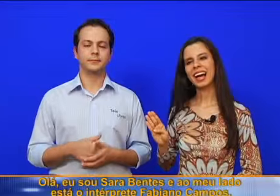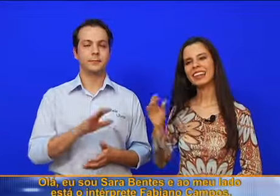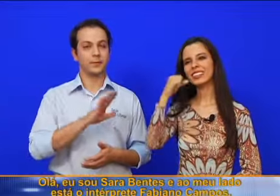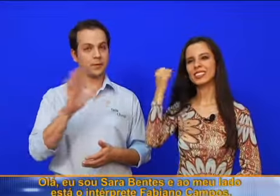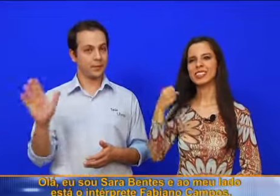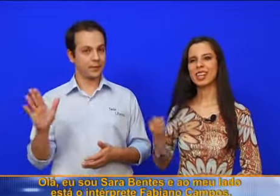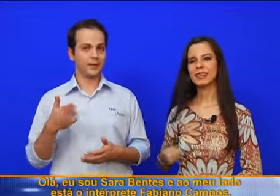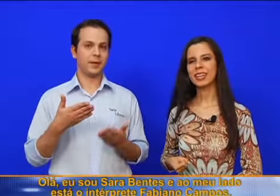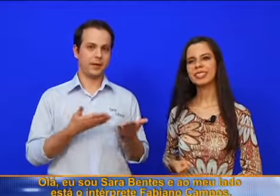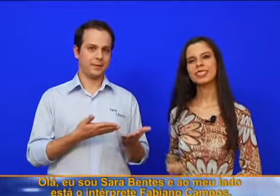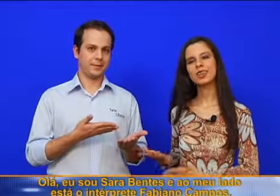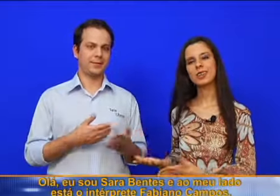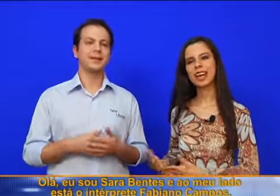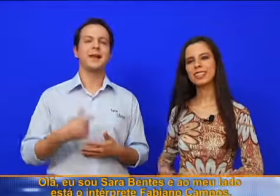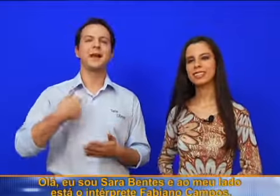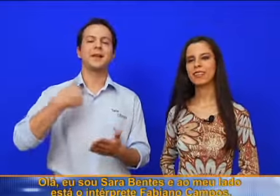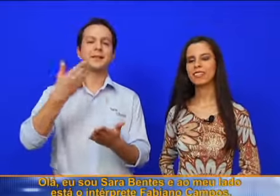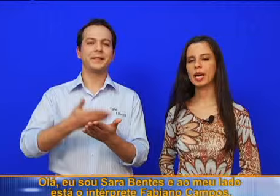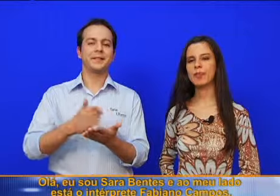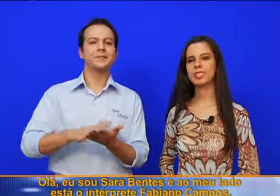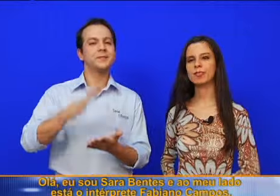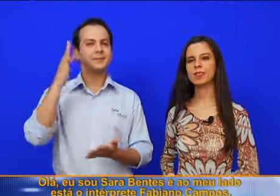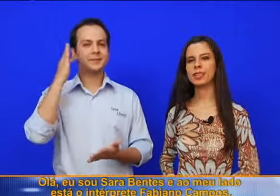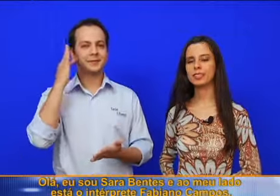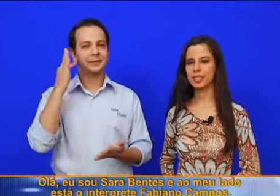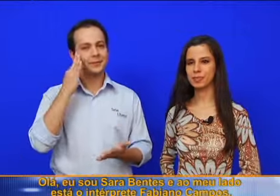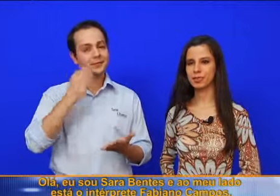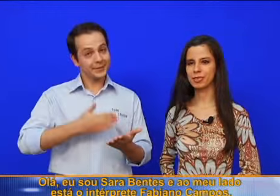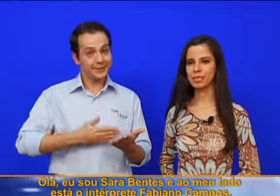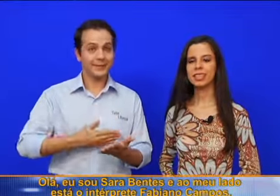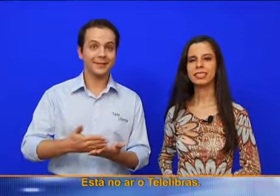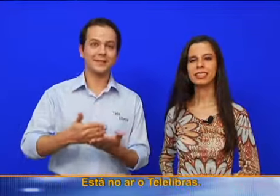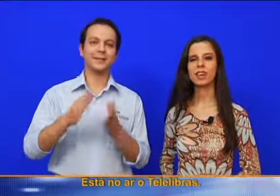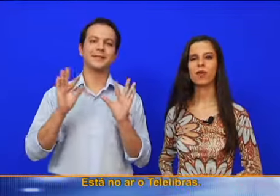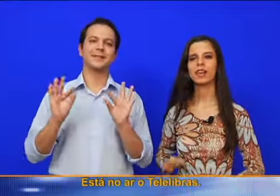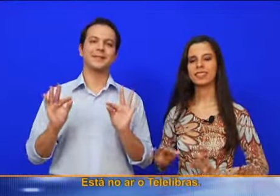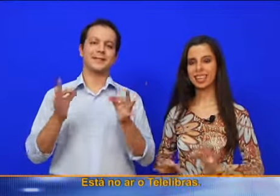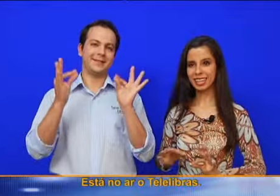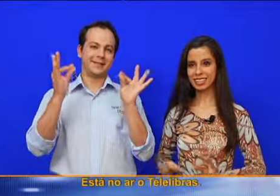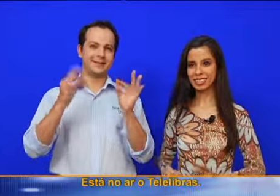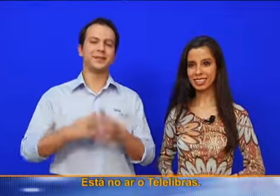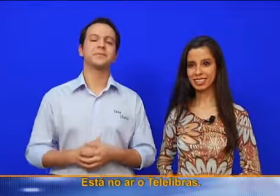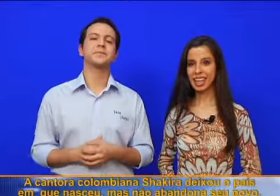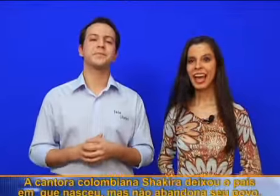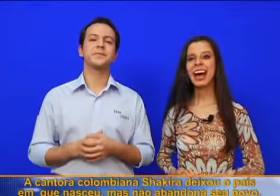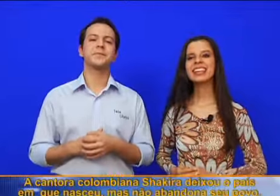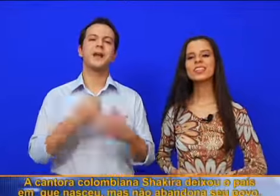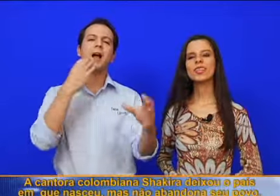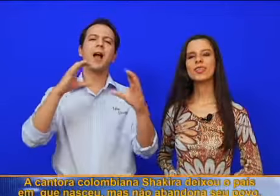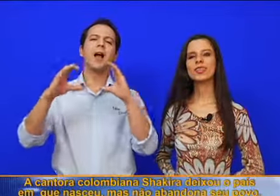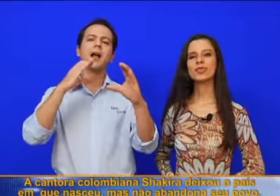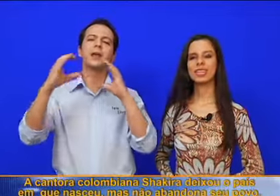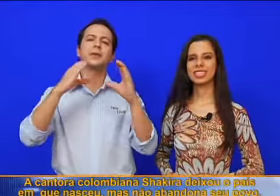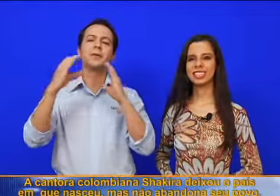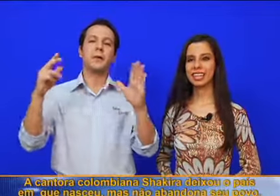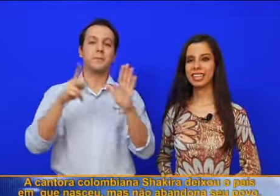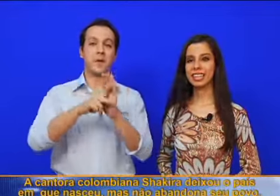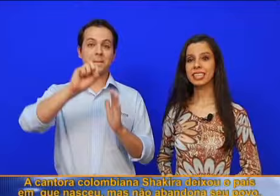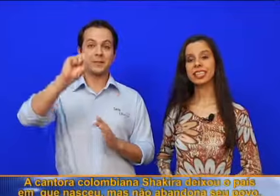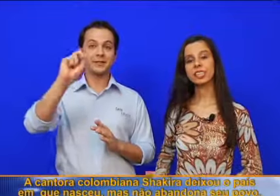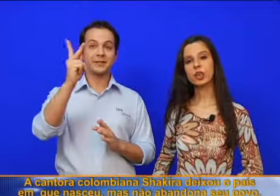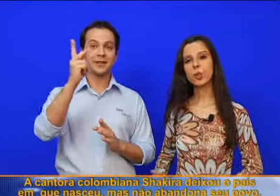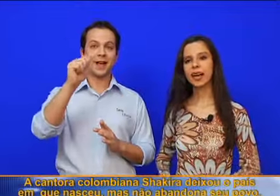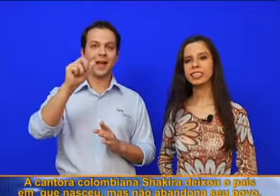Olá, eu sou Sara Bentes e ao meu lado está o intérprete Fabiano Campos. Está no ar Telelibras. A cantora colombiana